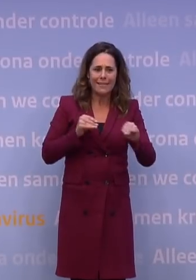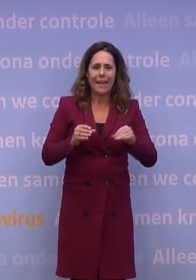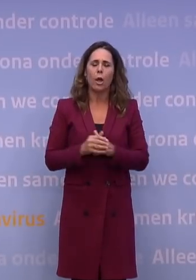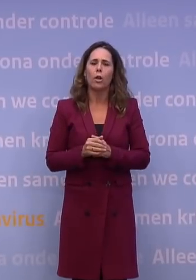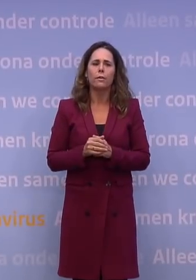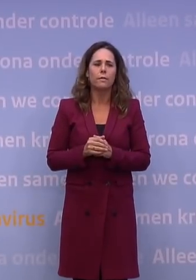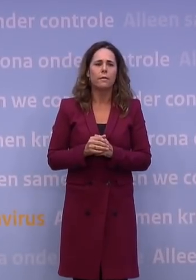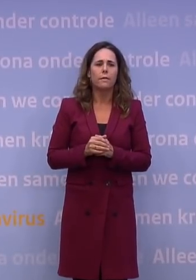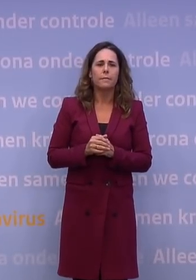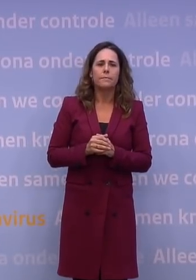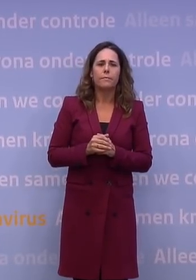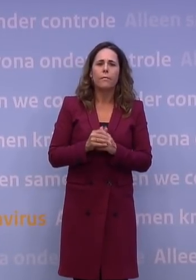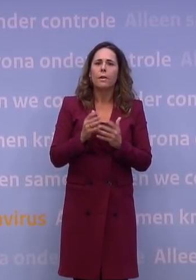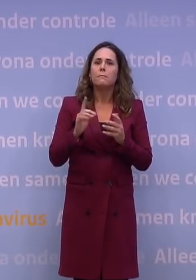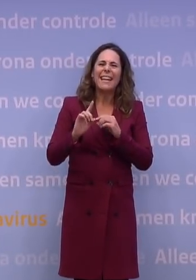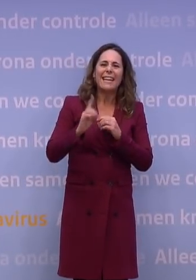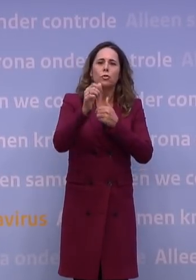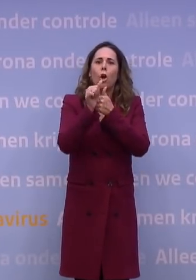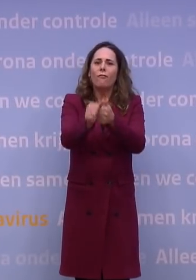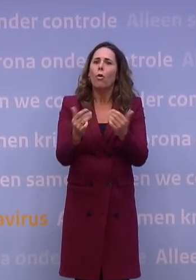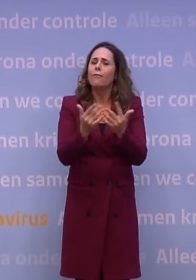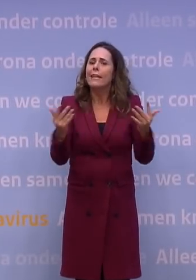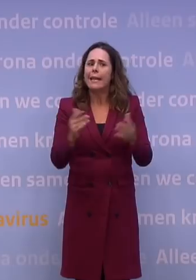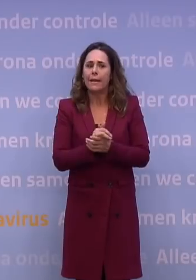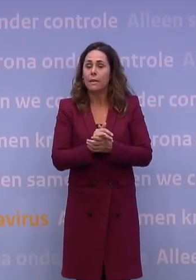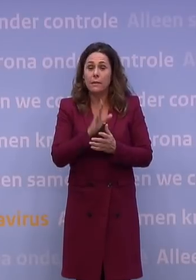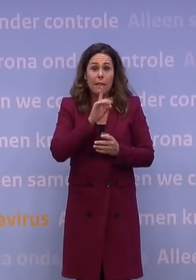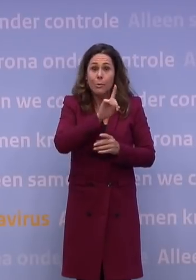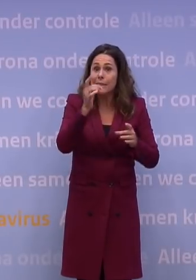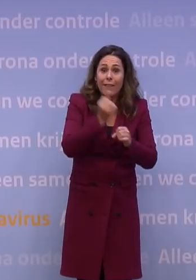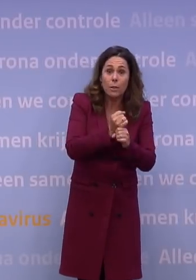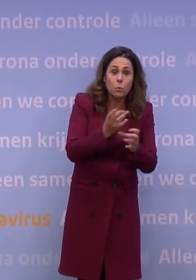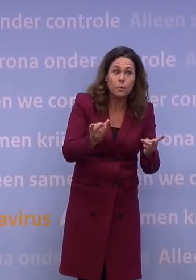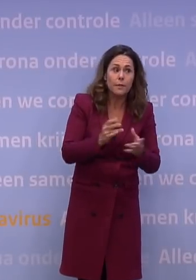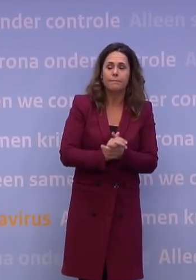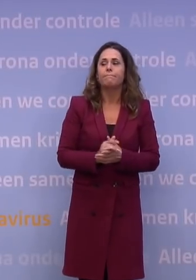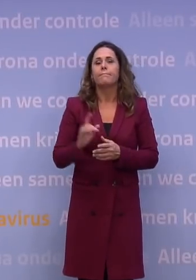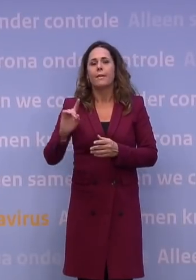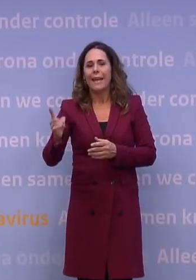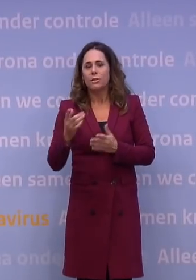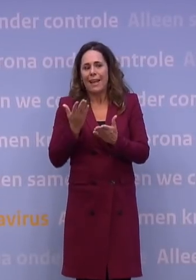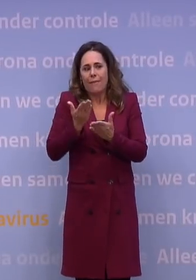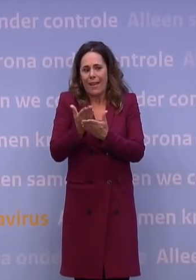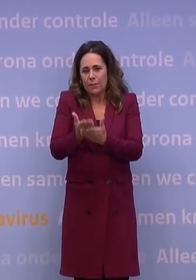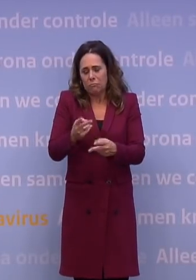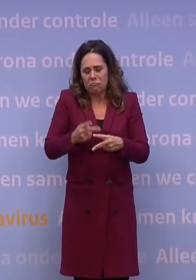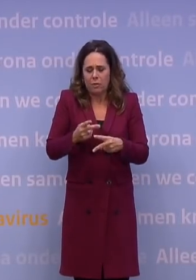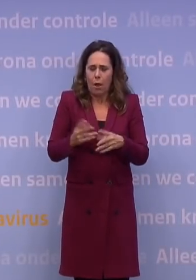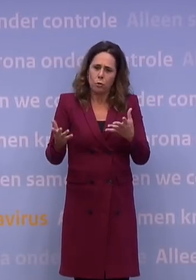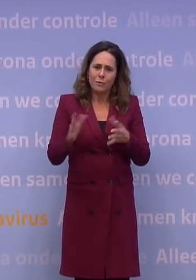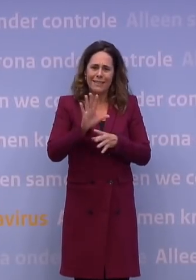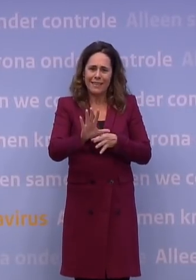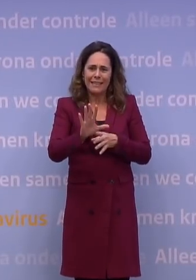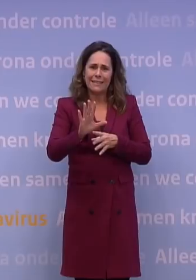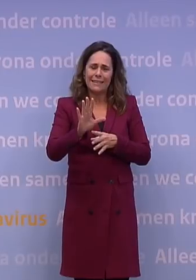Wanneer denkt u de eerste effecten hiervan te zien en vooral ook wat als het niet werkt? De eerste effecten verwacht je zo, laten we zeggen, tussen tien